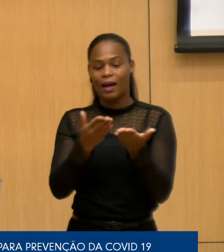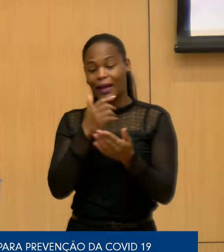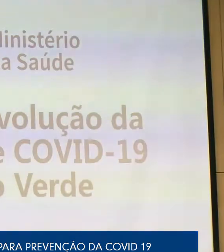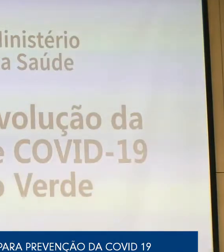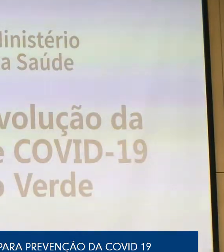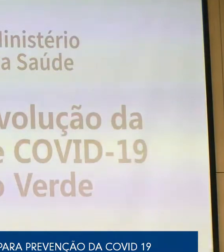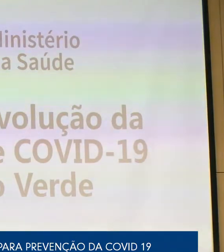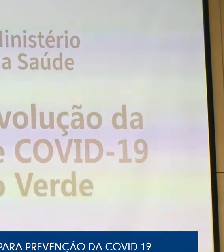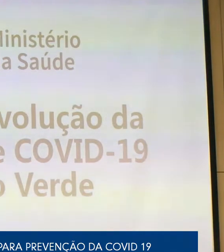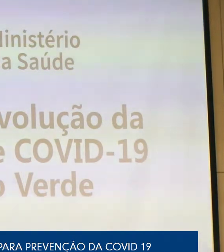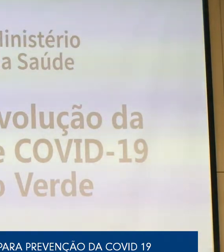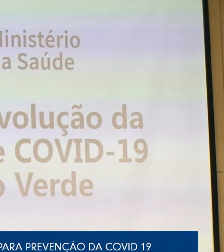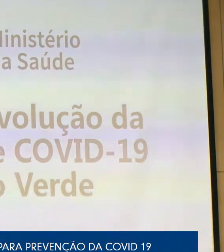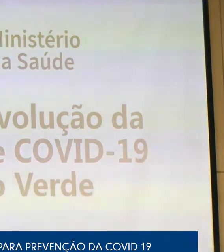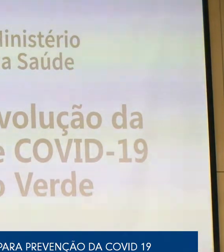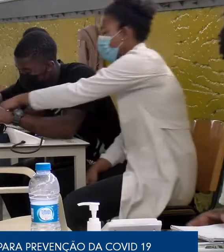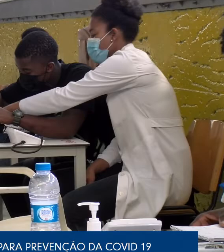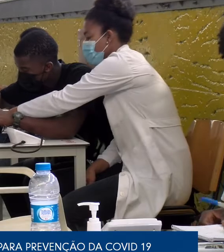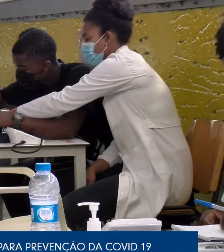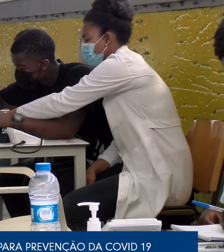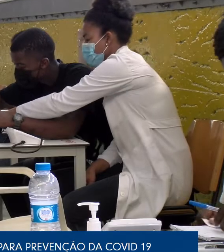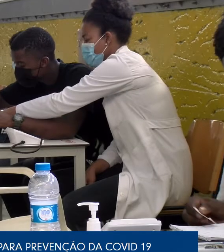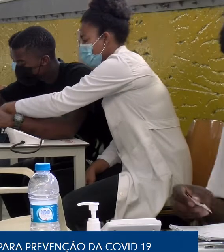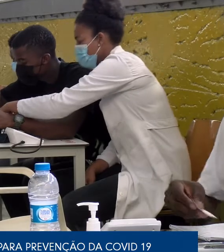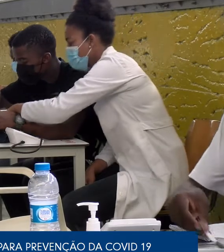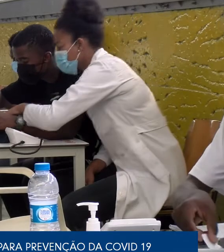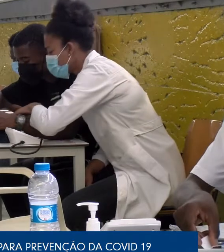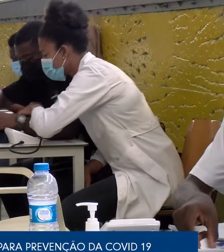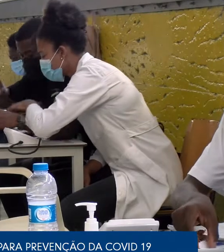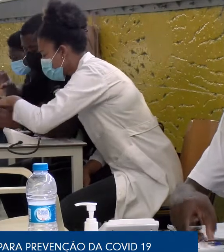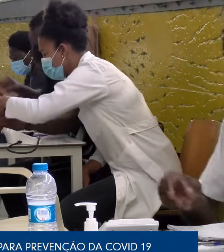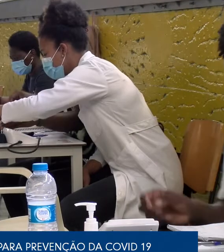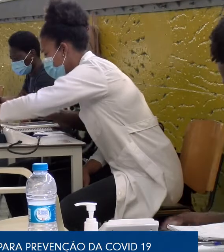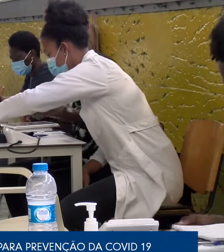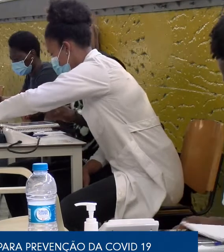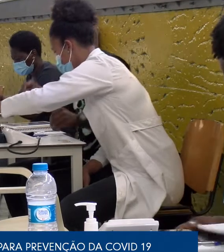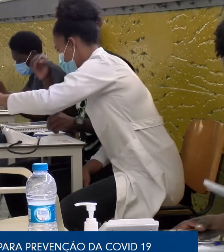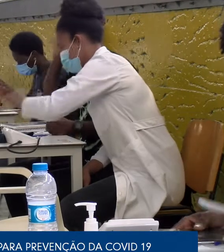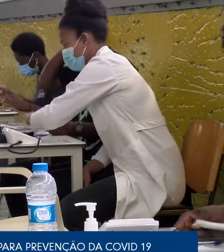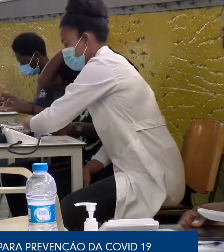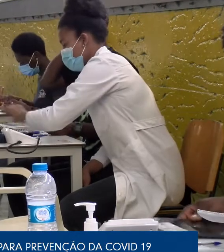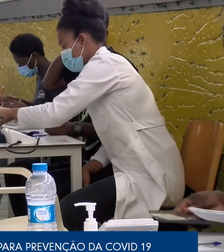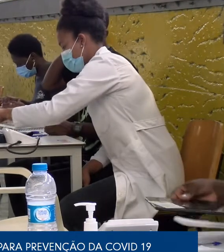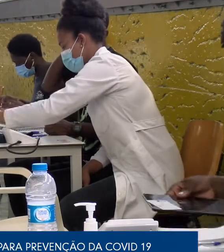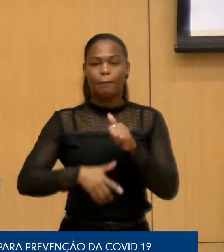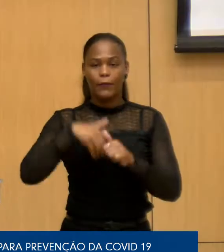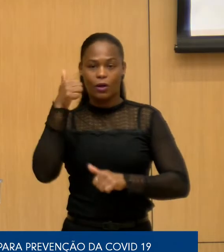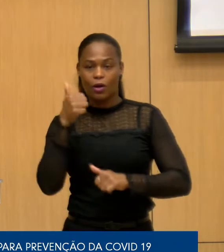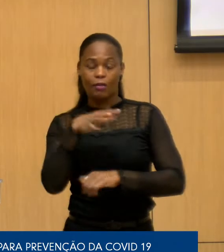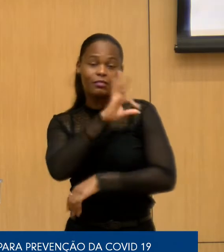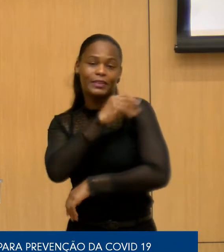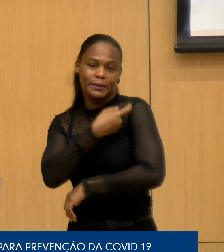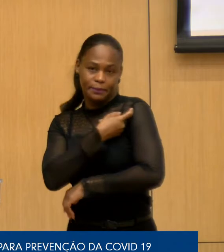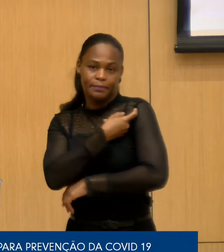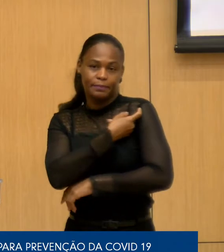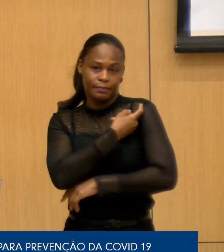posição, a posição mais correta que é vacinar e proteger. Ao mesmo tempo, é preciso que o uso de máscaras continue no dia a dia das pessoas. Na sua